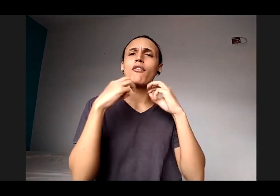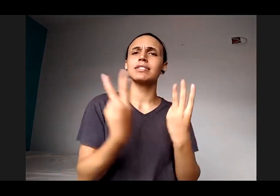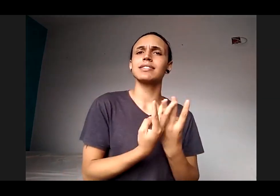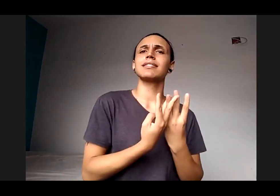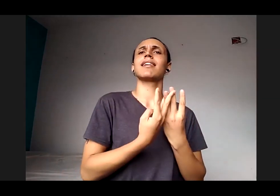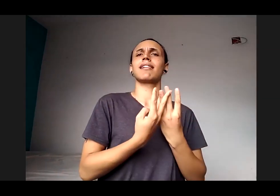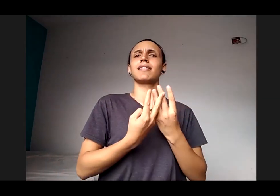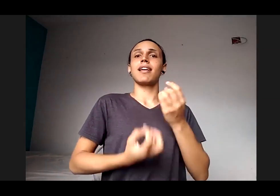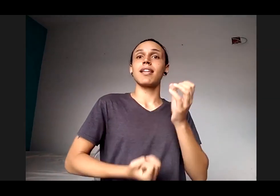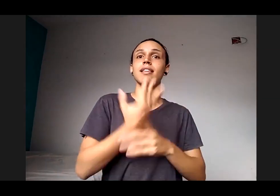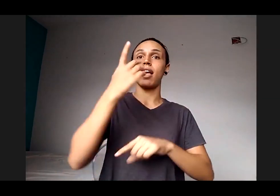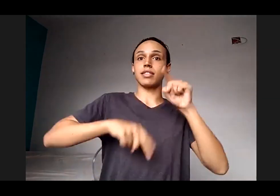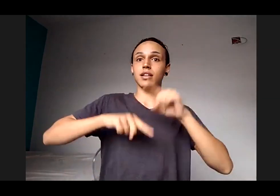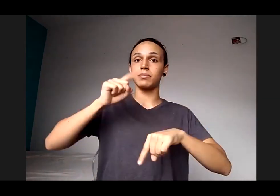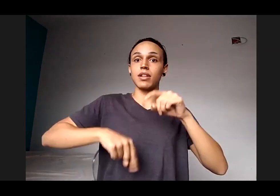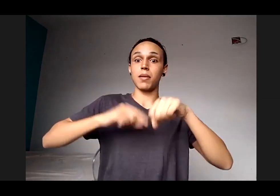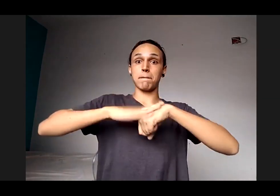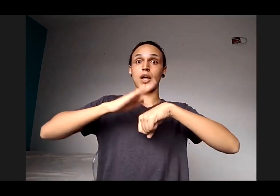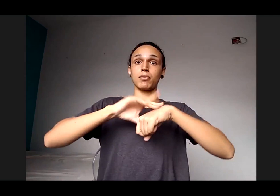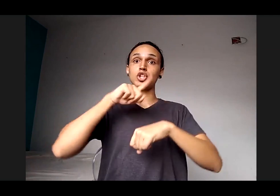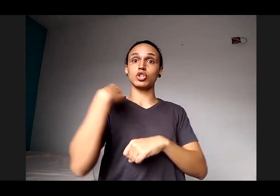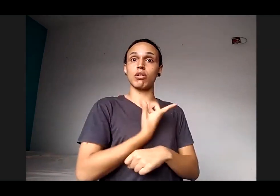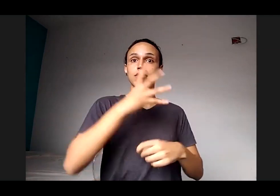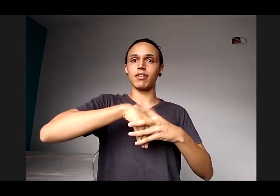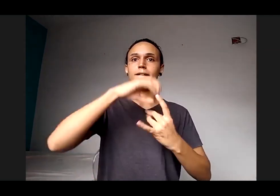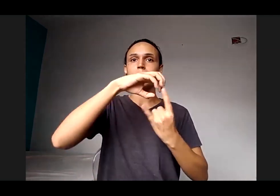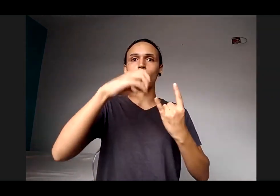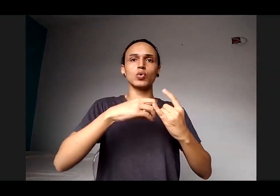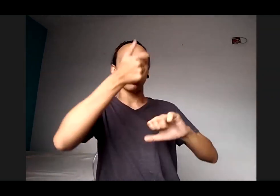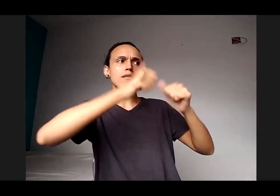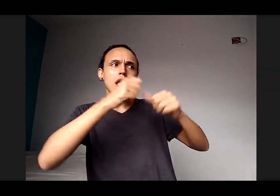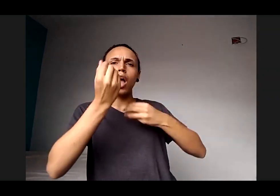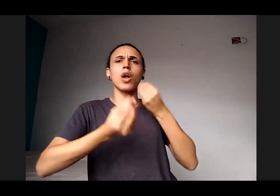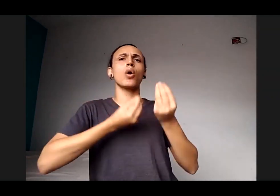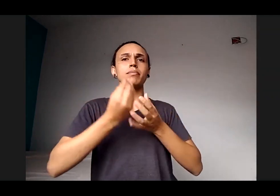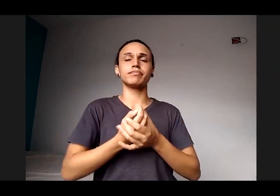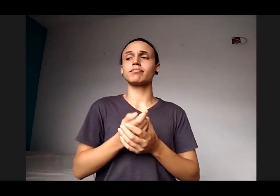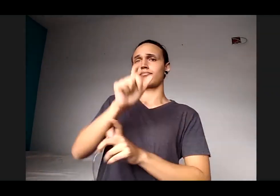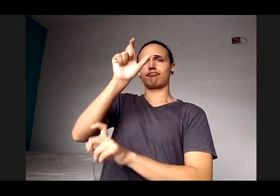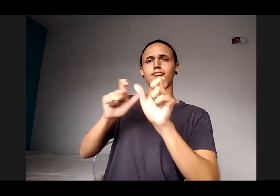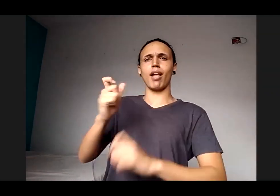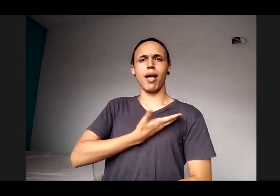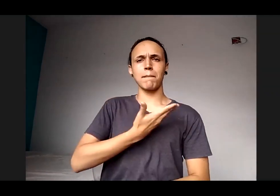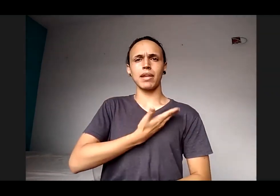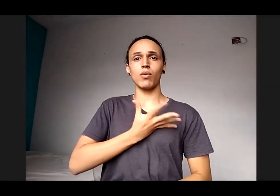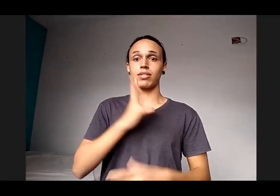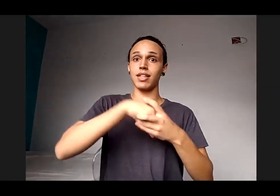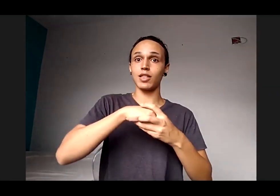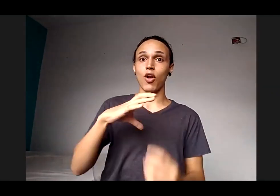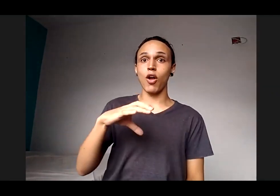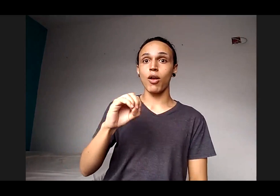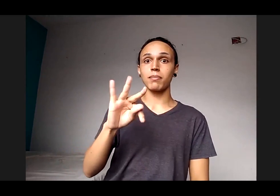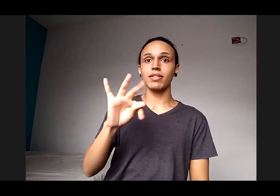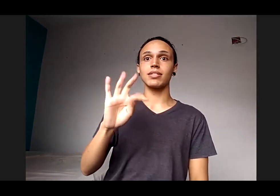de autoavaliação institucional. E a participação desses colegas dos comitês trouxe um impacto muito